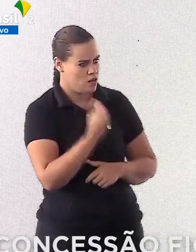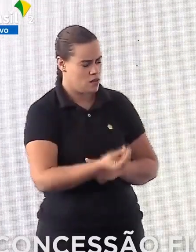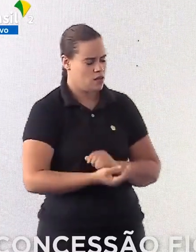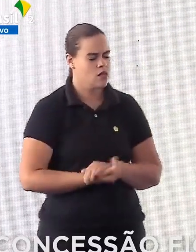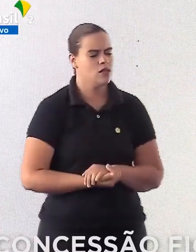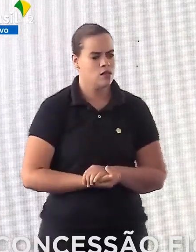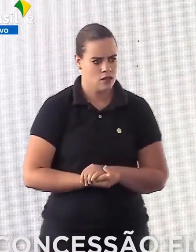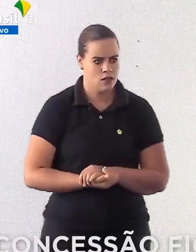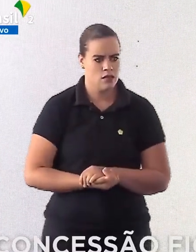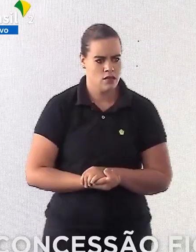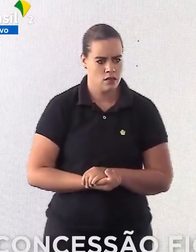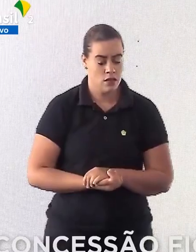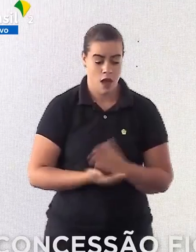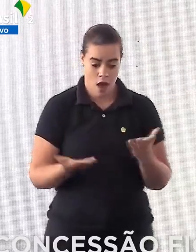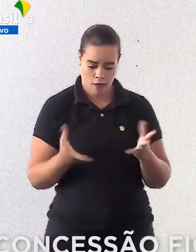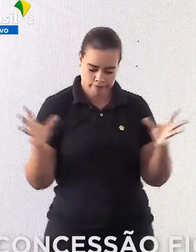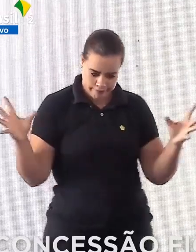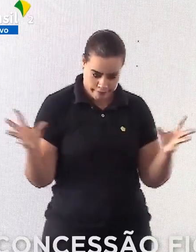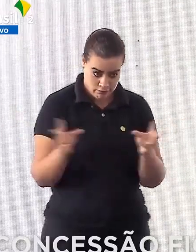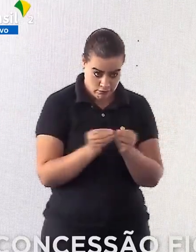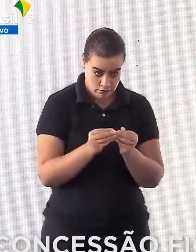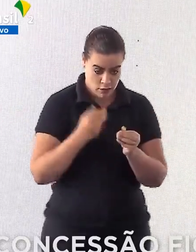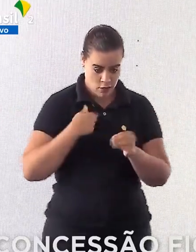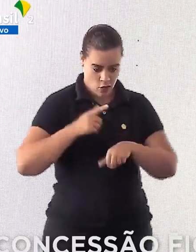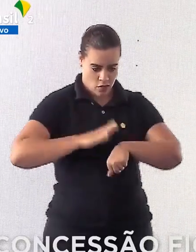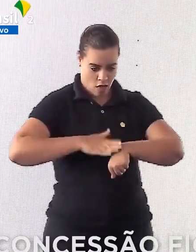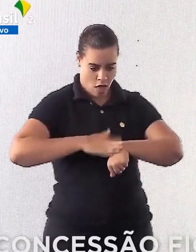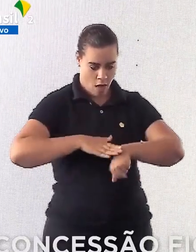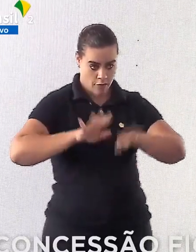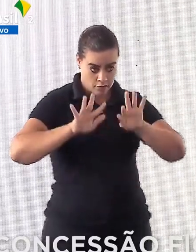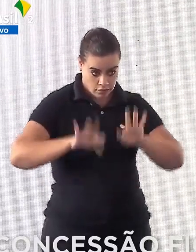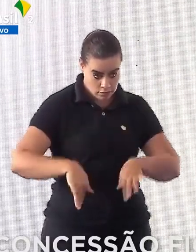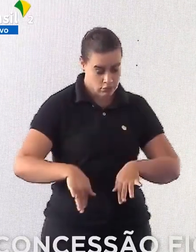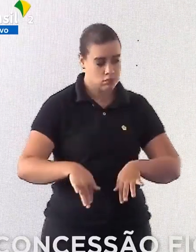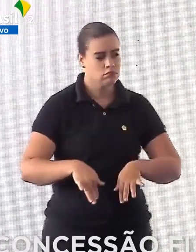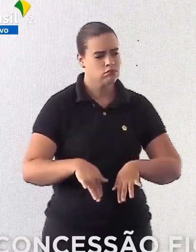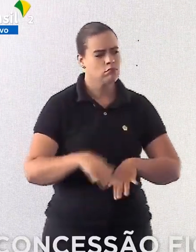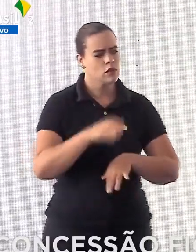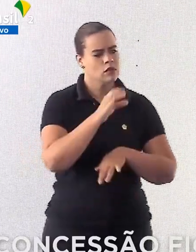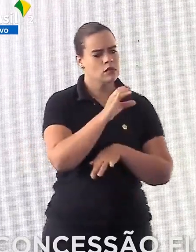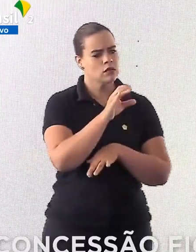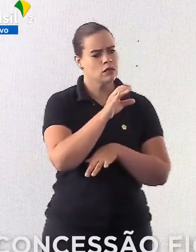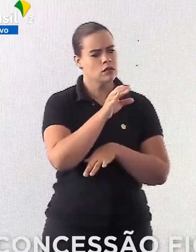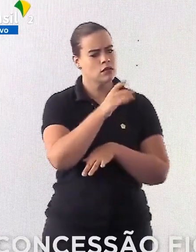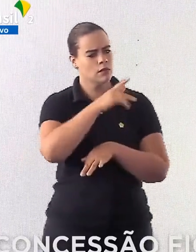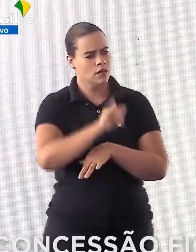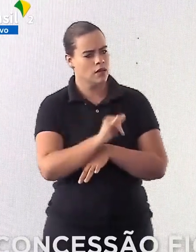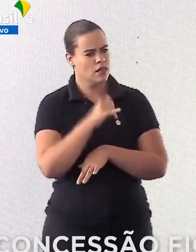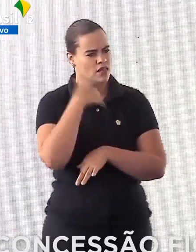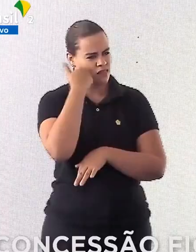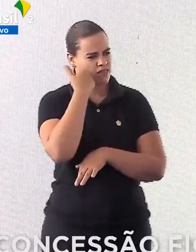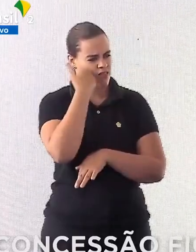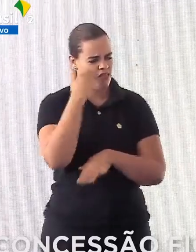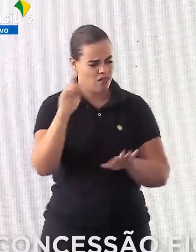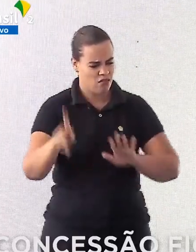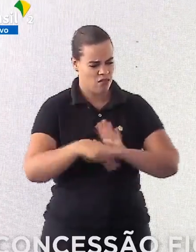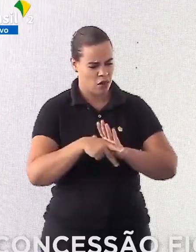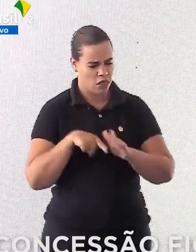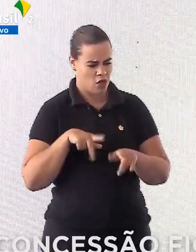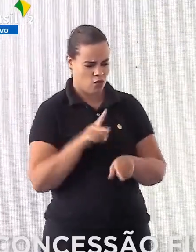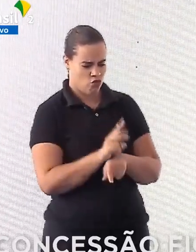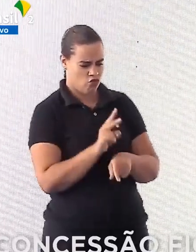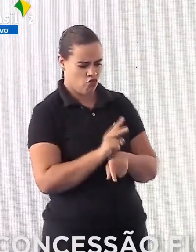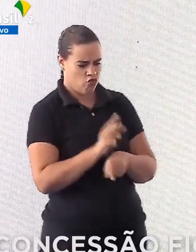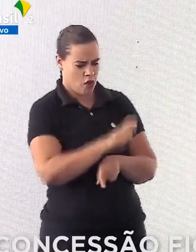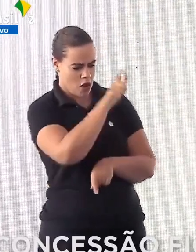E aí, para terminar aqui o meu tempo, e aí a CPI da safadeza protege